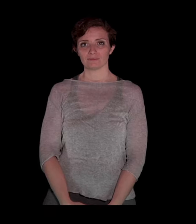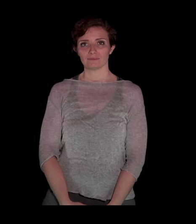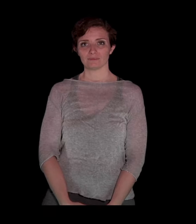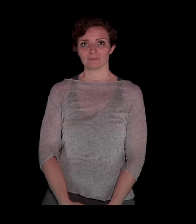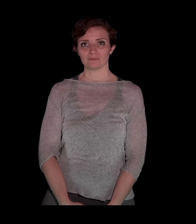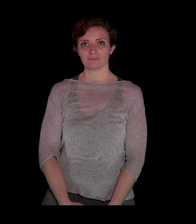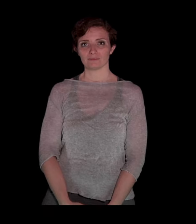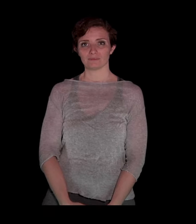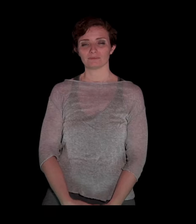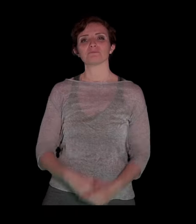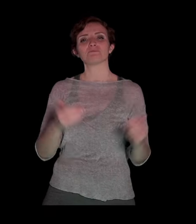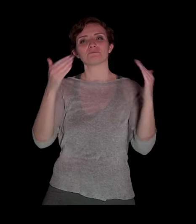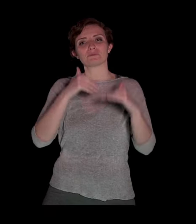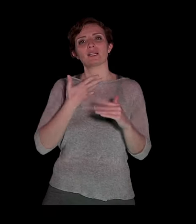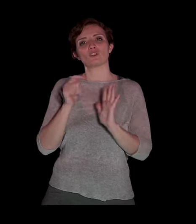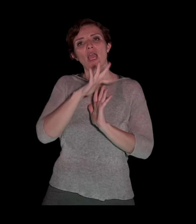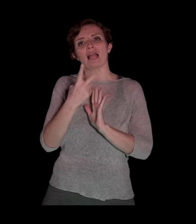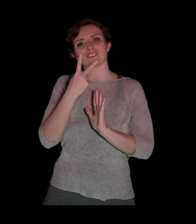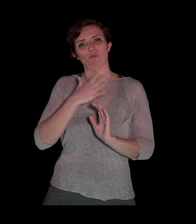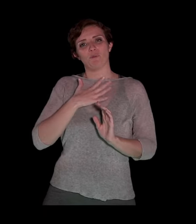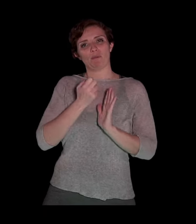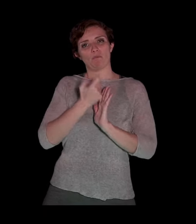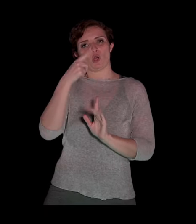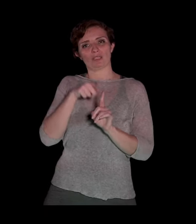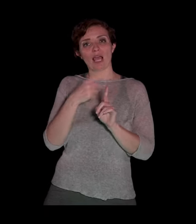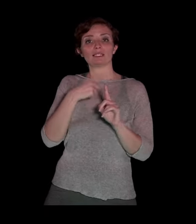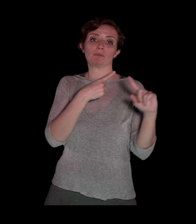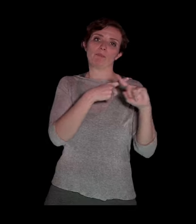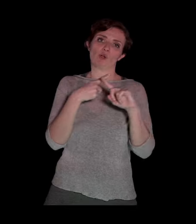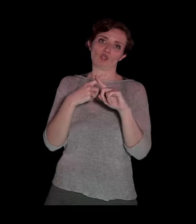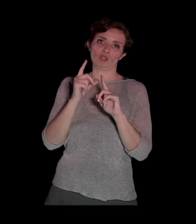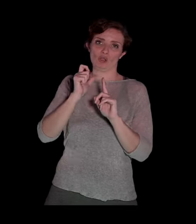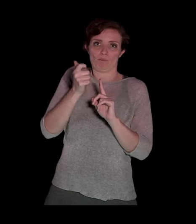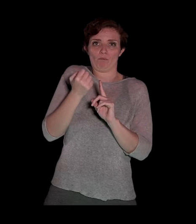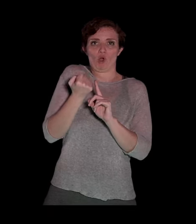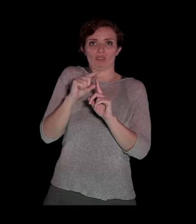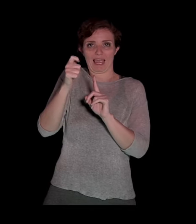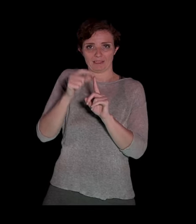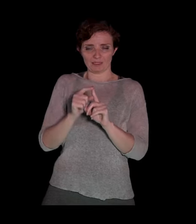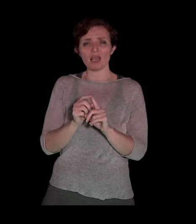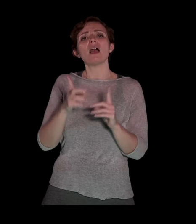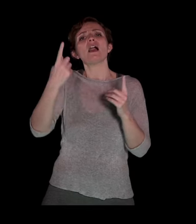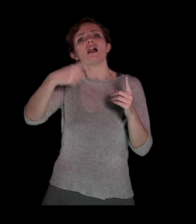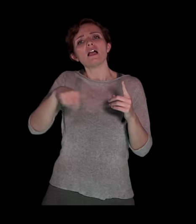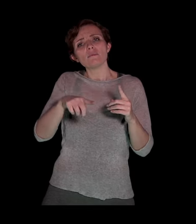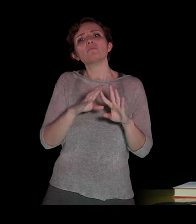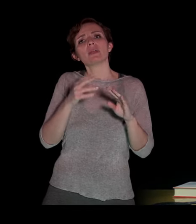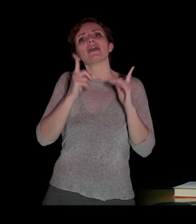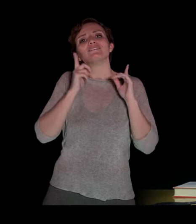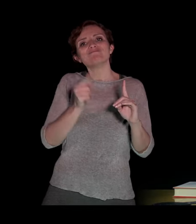Poi abbiamo altre due proprietà molto importanti che riguardano il prodotto di potenze, che questa volta, invece, sono caratterizzate dal medesimo esponente. E